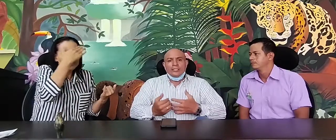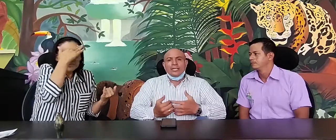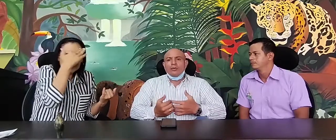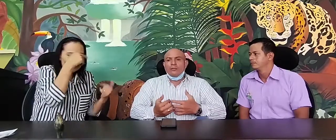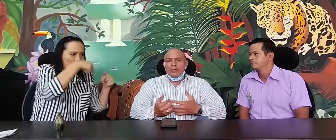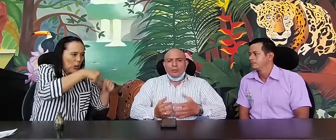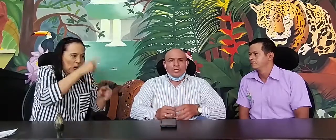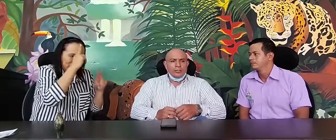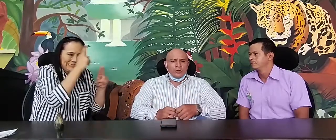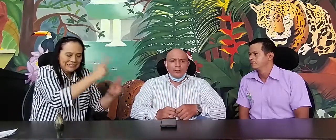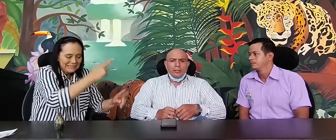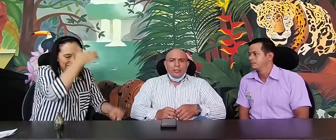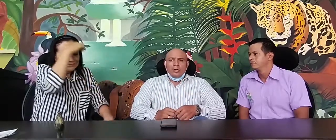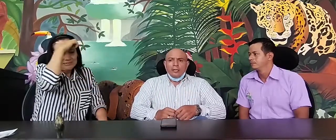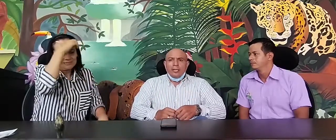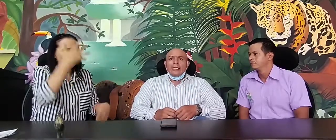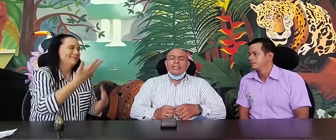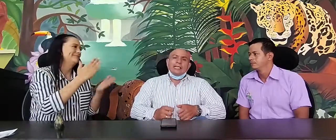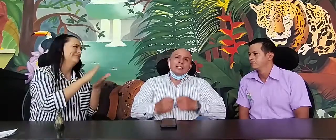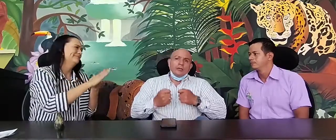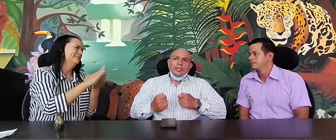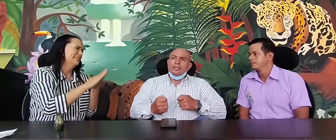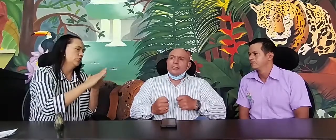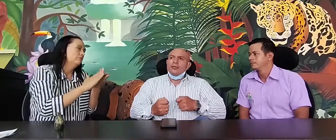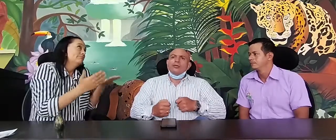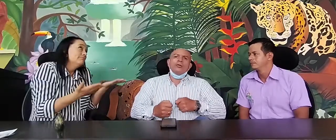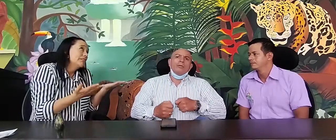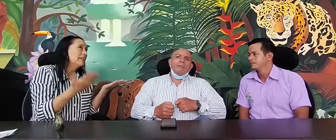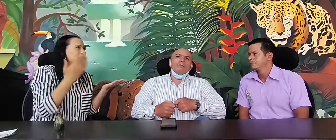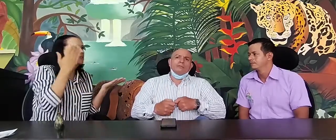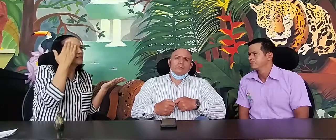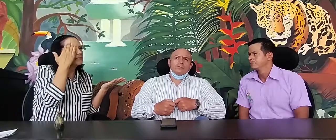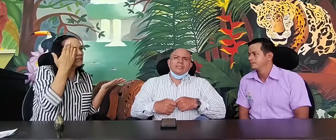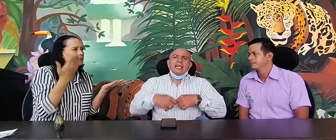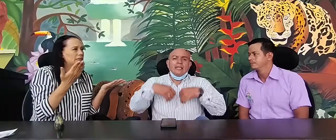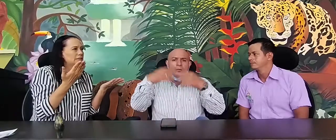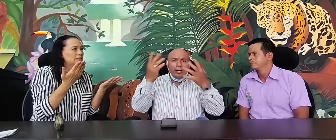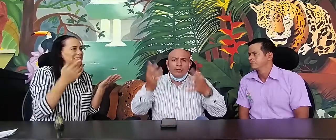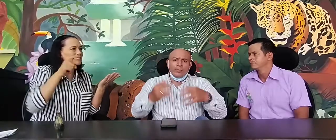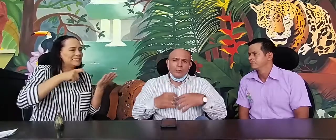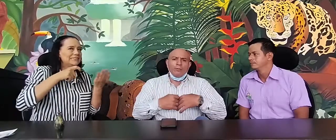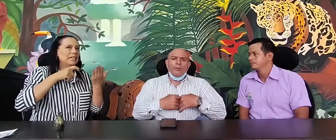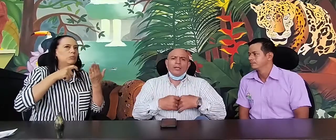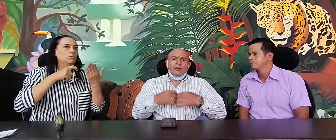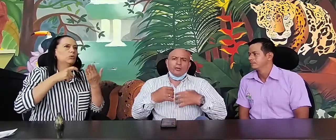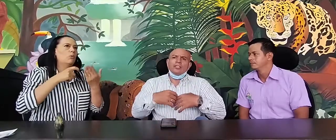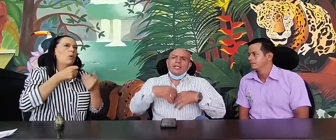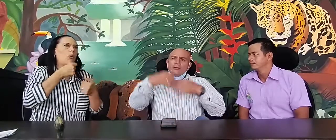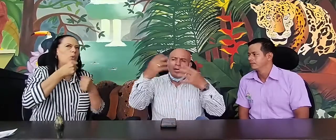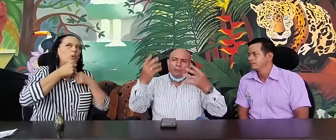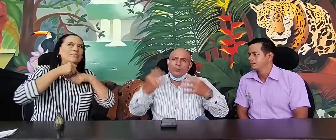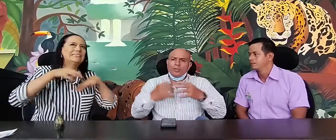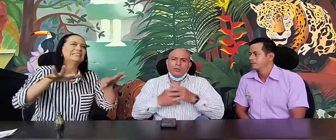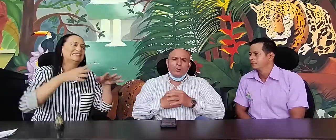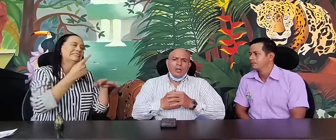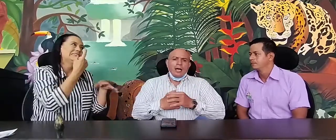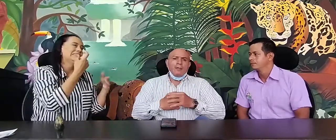esta conmemoración, en el entendido de que no salimos a la opinión pública o no salimos al público a